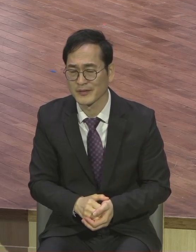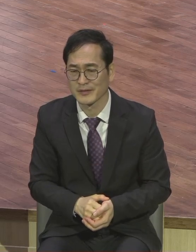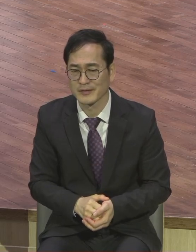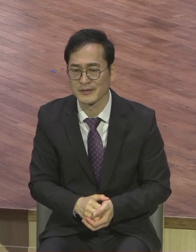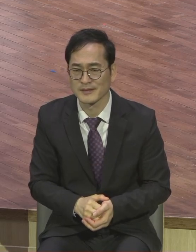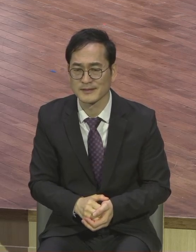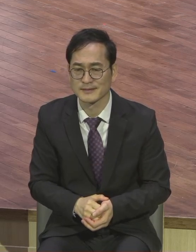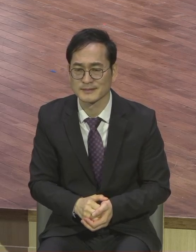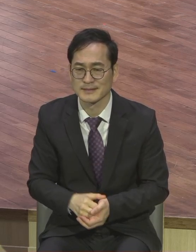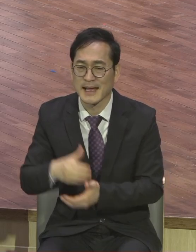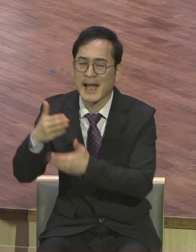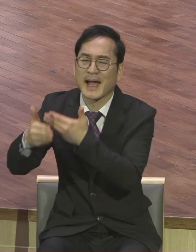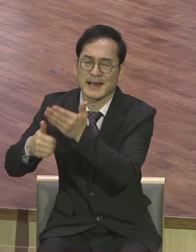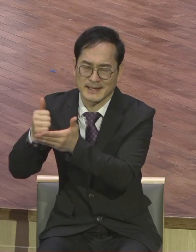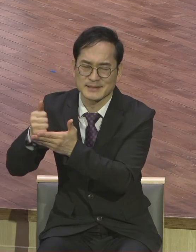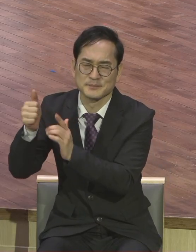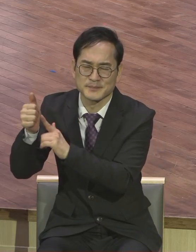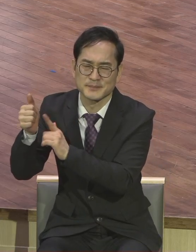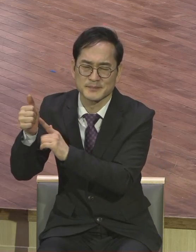그때그때 피로를 다 누굴 통해서 채워주신다